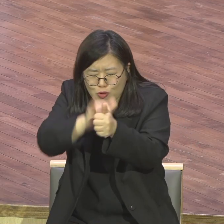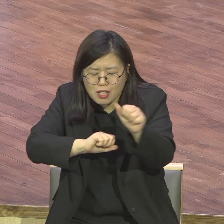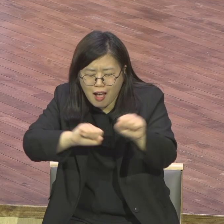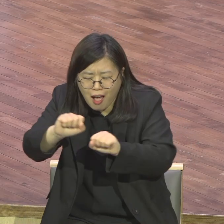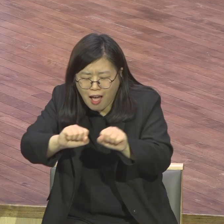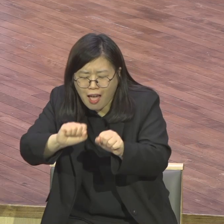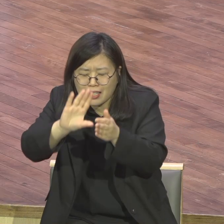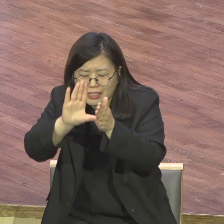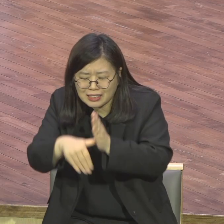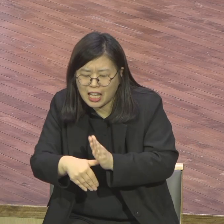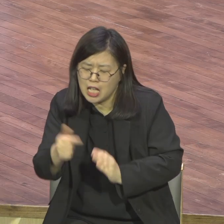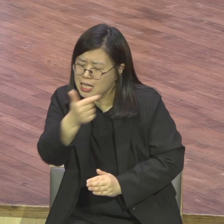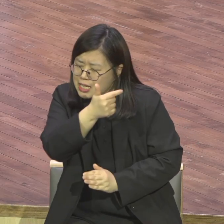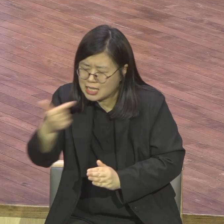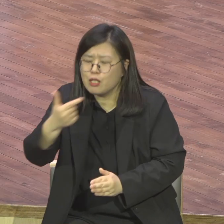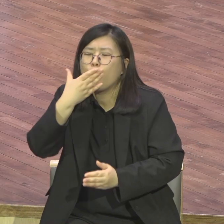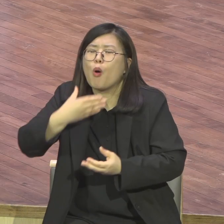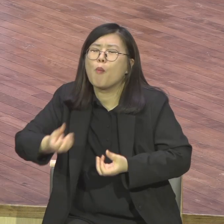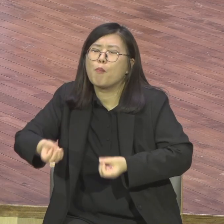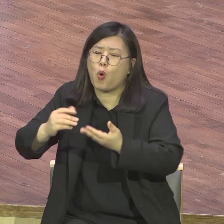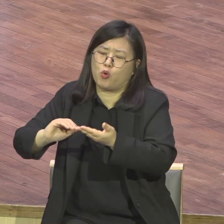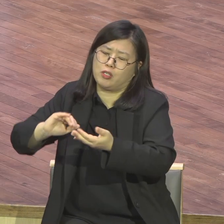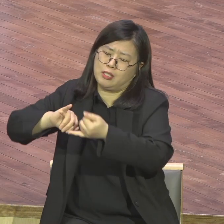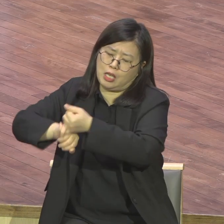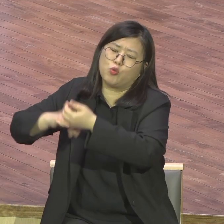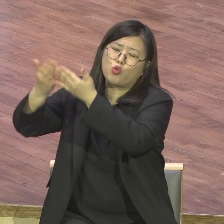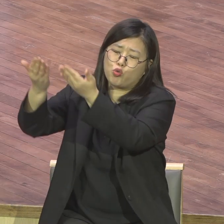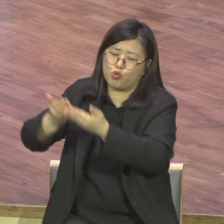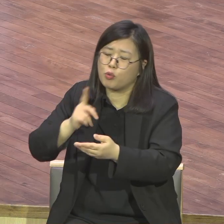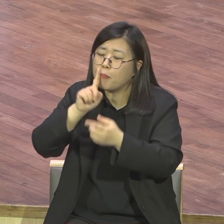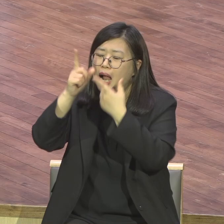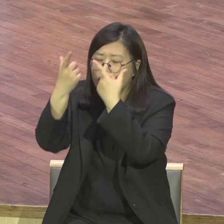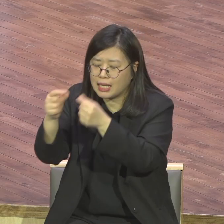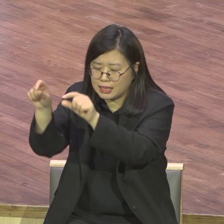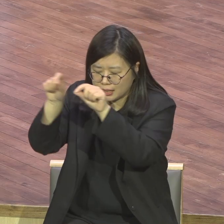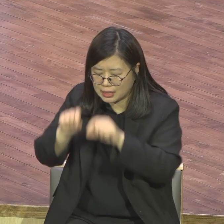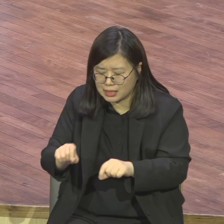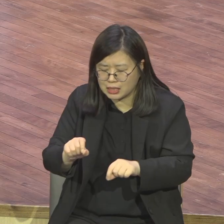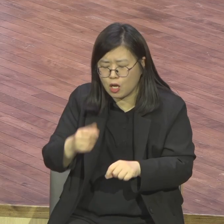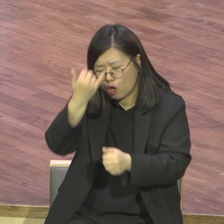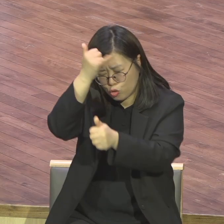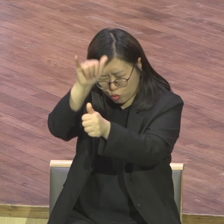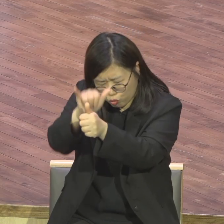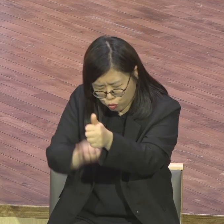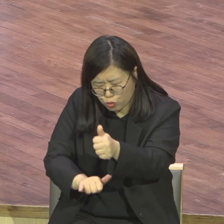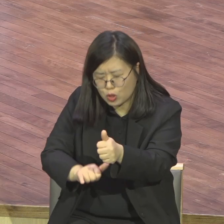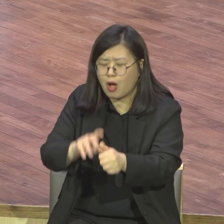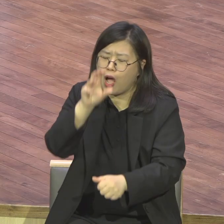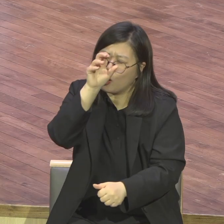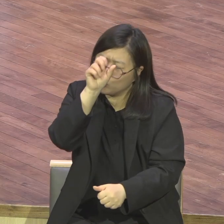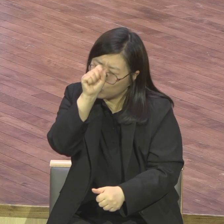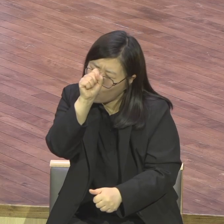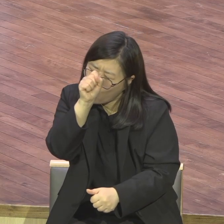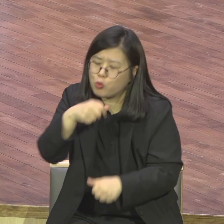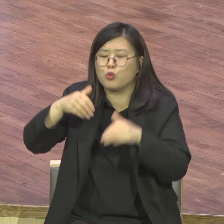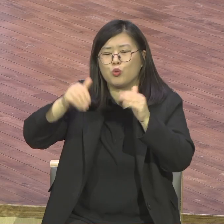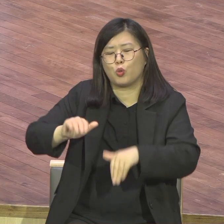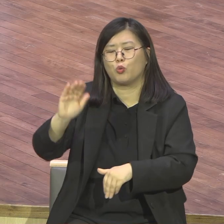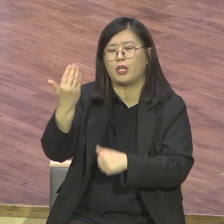성취되는 충성스럽고 착한 종들이 되게 도와주옵소서 내가 변화됨으로 우리 가정의 축복을 받고